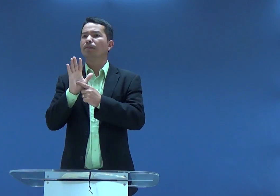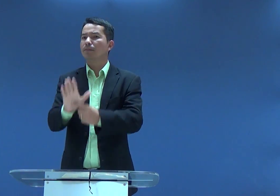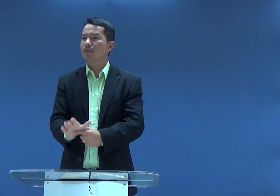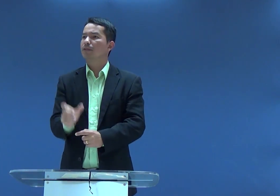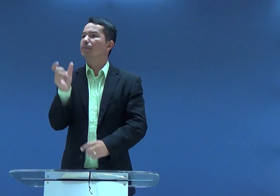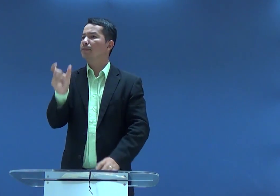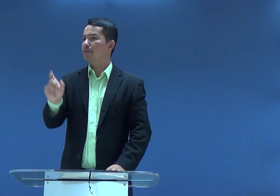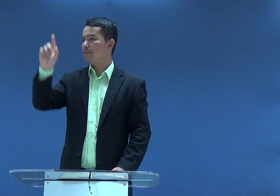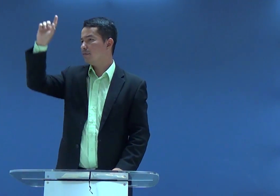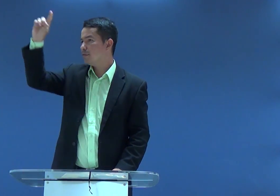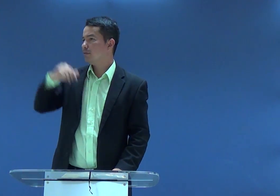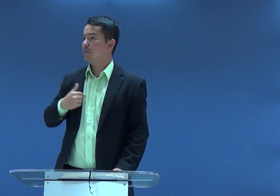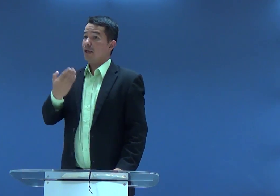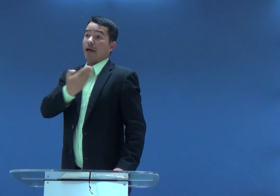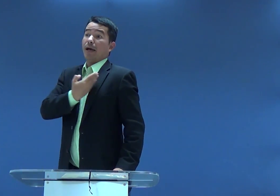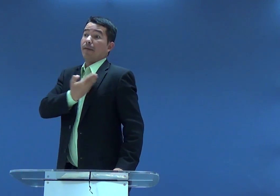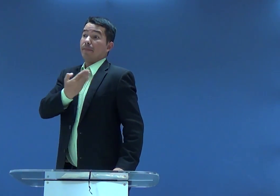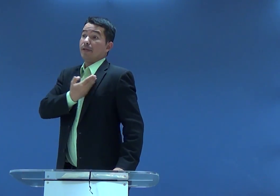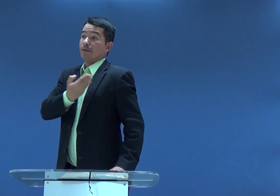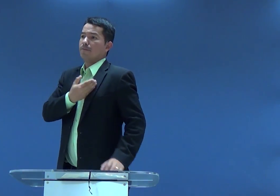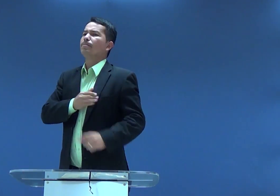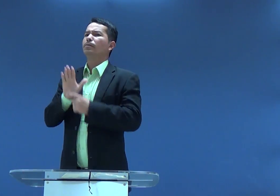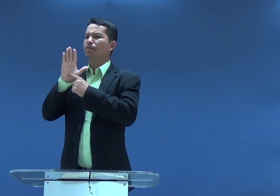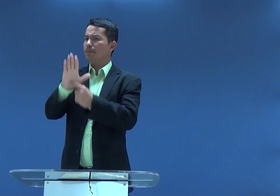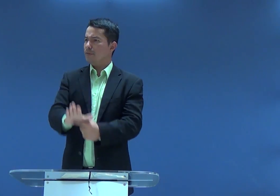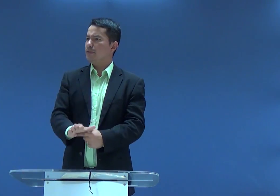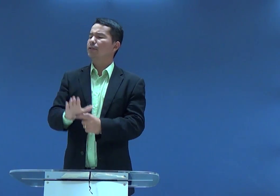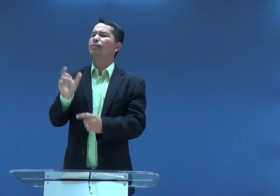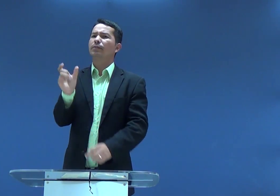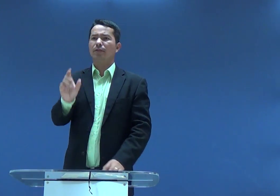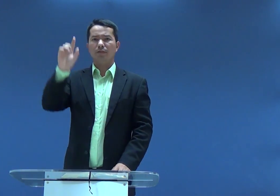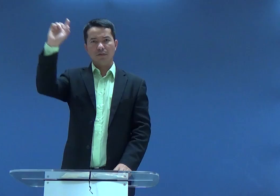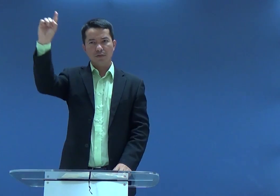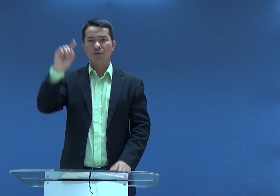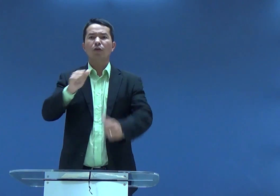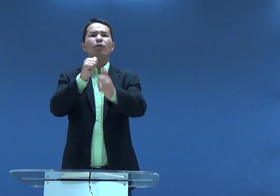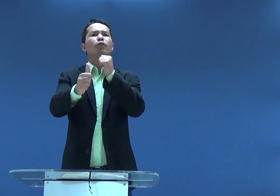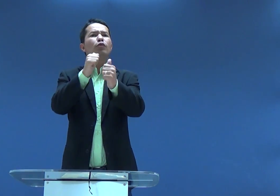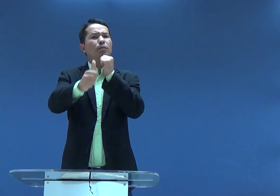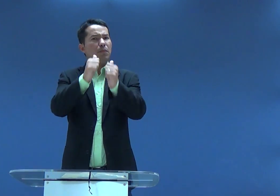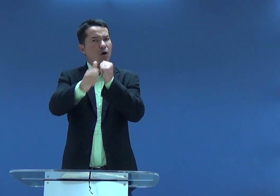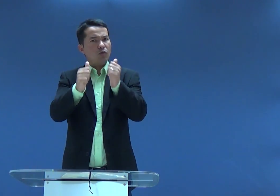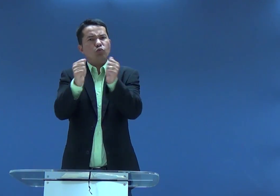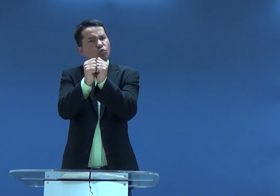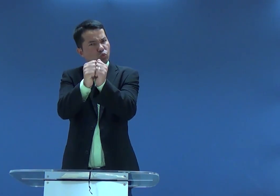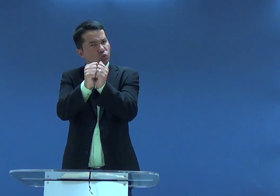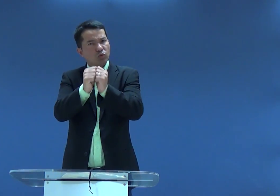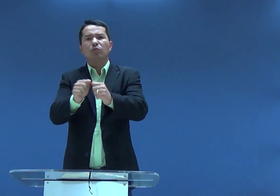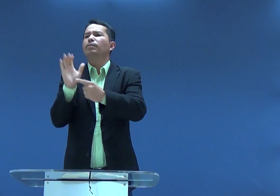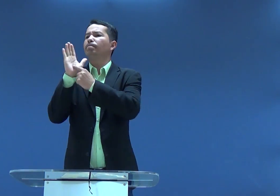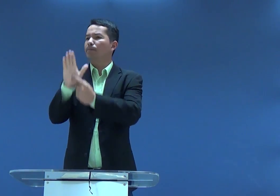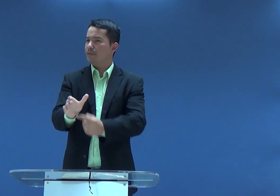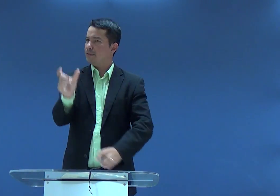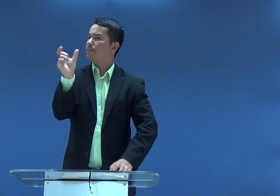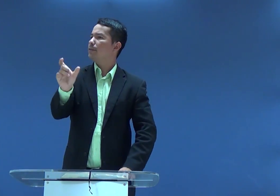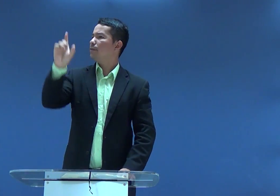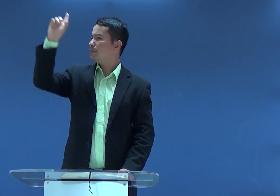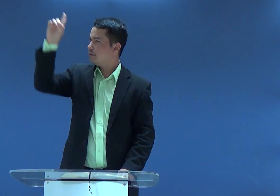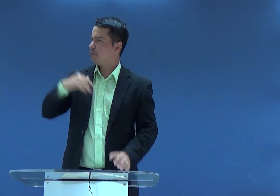família, com seus amigos, aprende e fala de Deus. No futebol, com seus amigos, fala de Deus